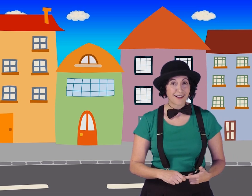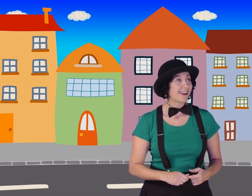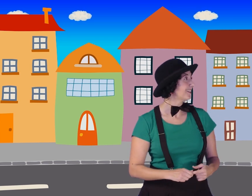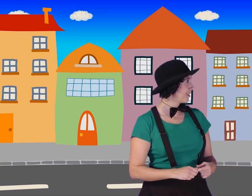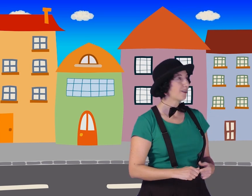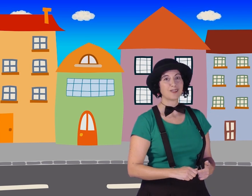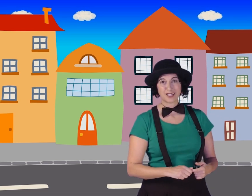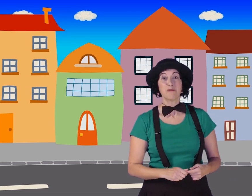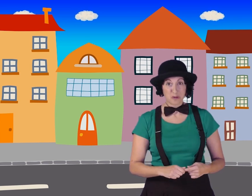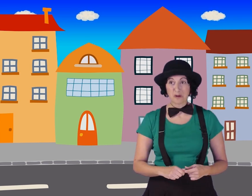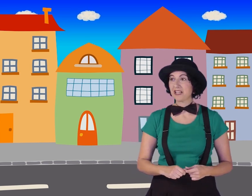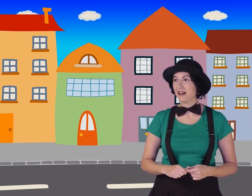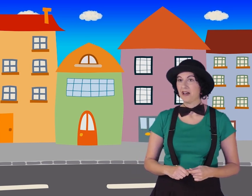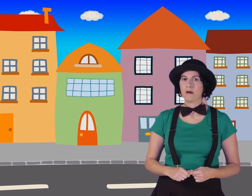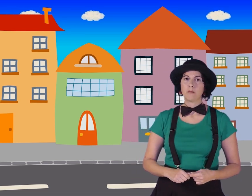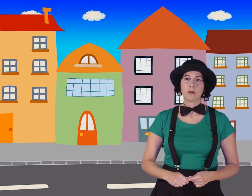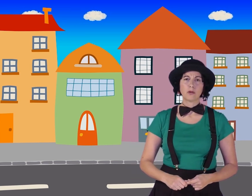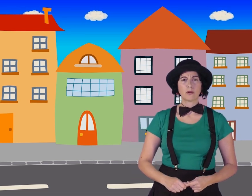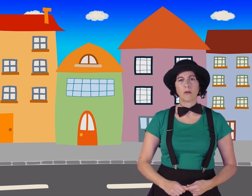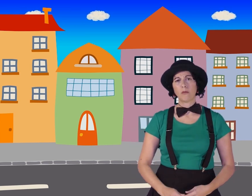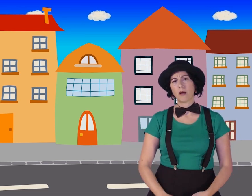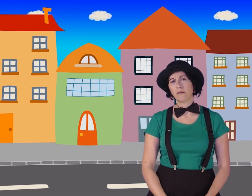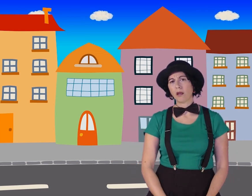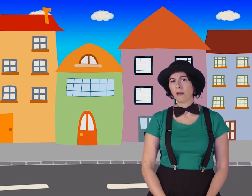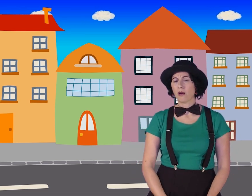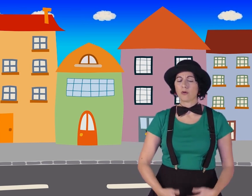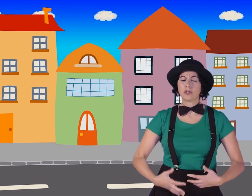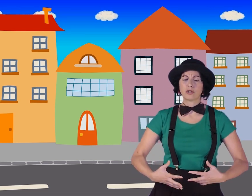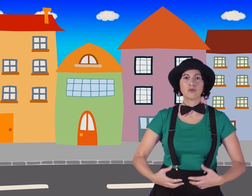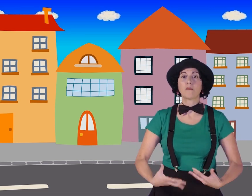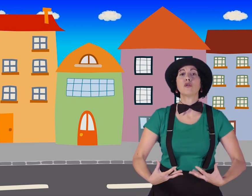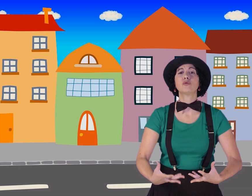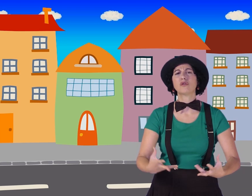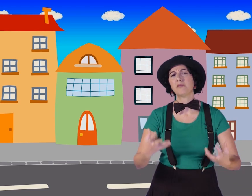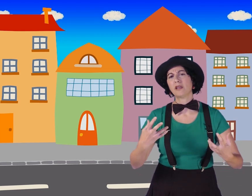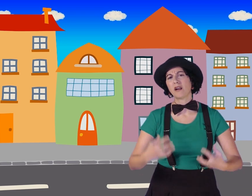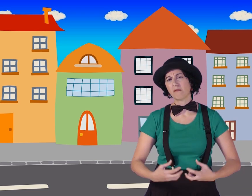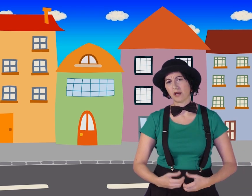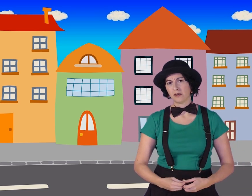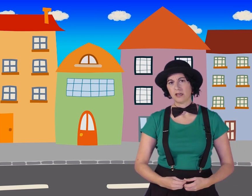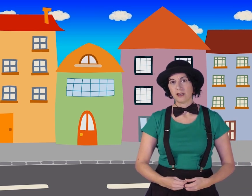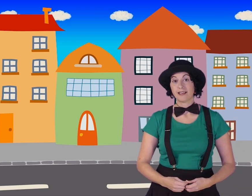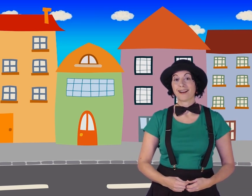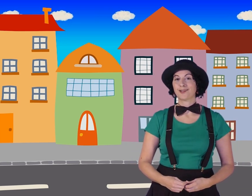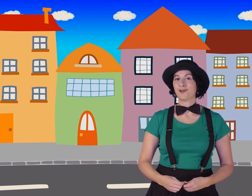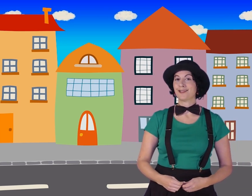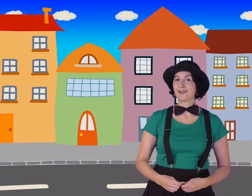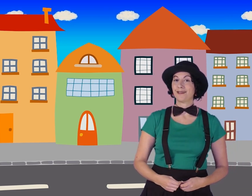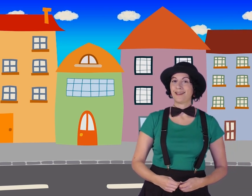la casa, dijo el ratón de campo. Muy bonita. Pero yo tengo un hambre con este susto. A mí los sustos me dan hambre. El ratón de ciudad